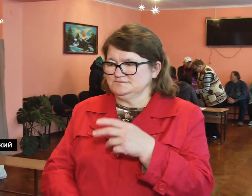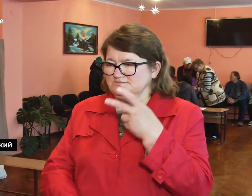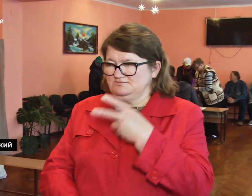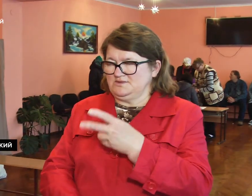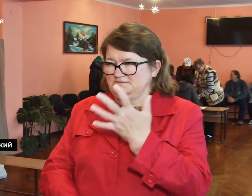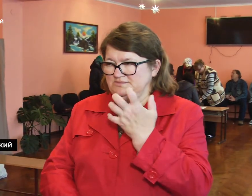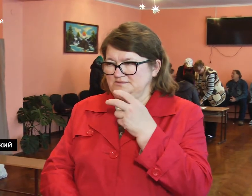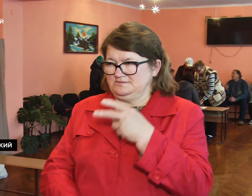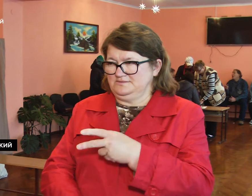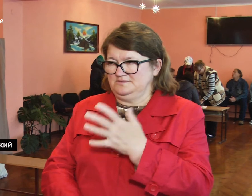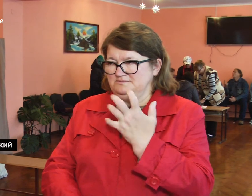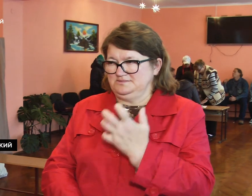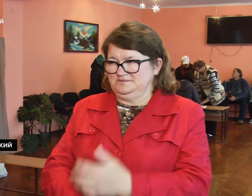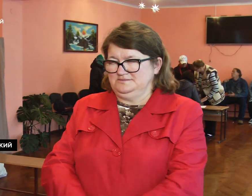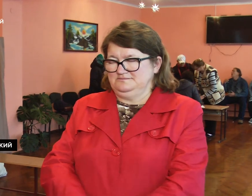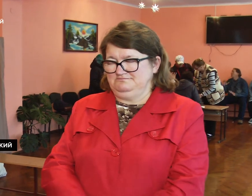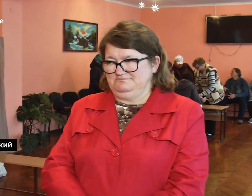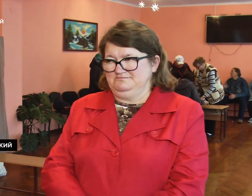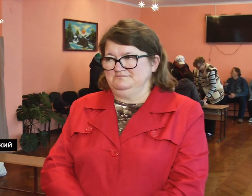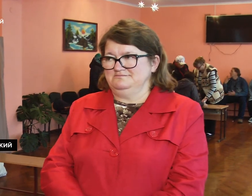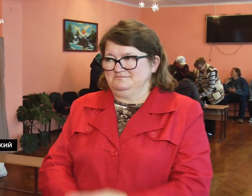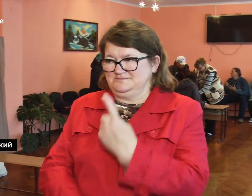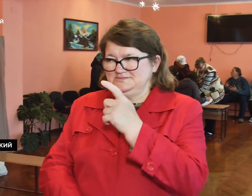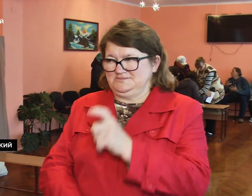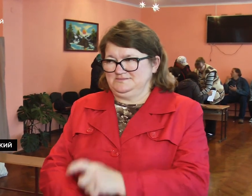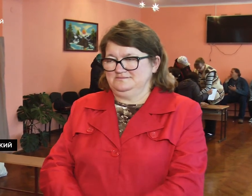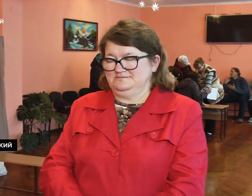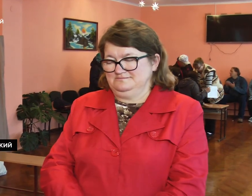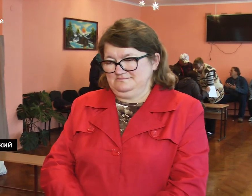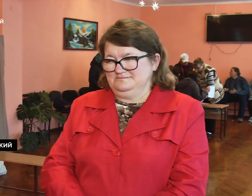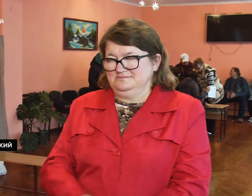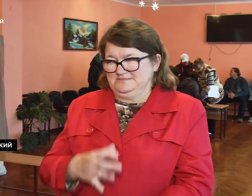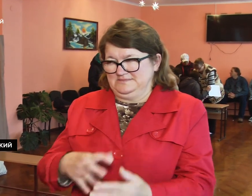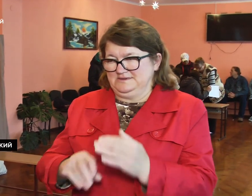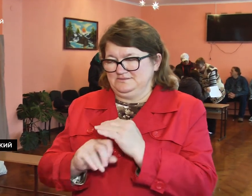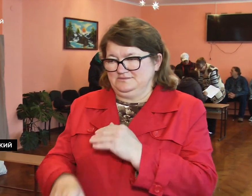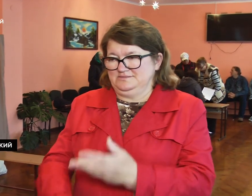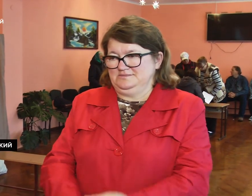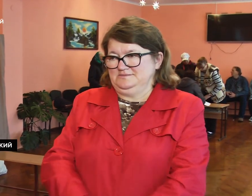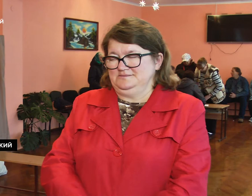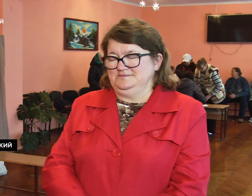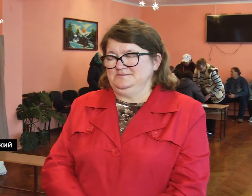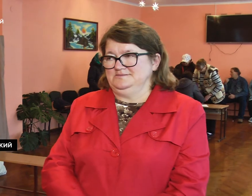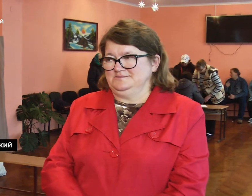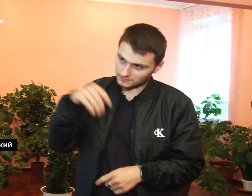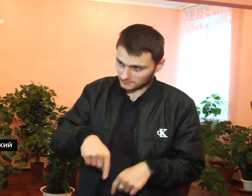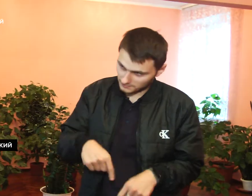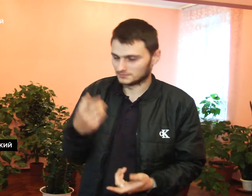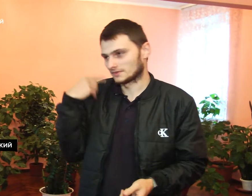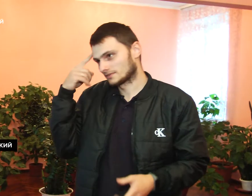Дві п'ятсот з одної людини. Ну, мусили втікати, бо іншого не було виходу. Костянтин